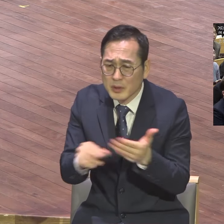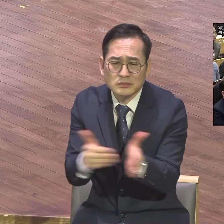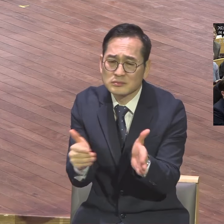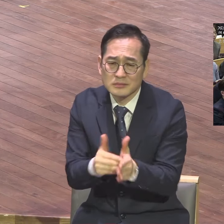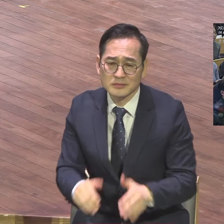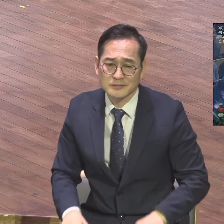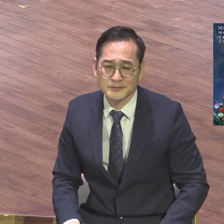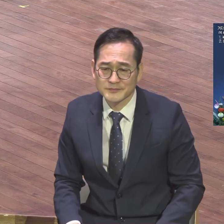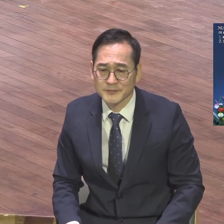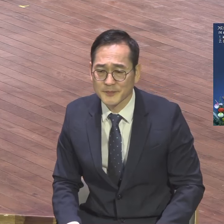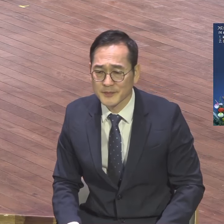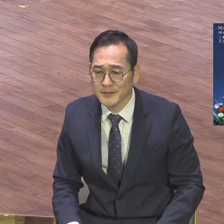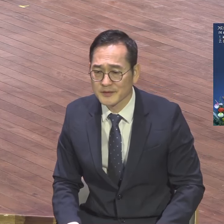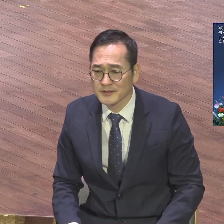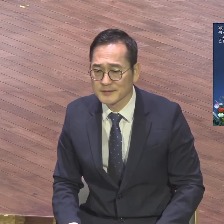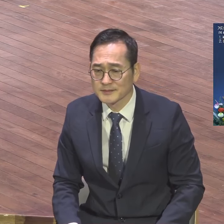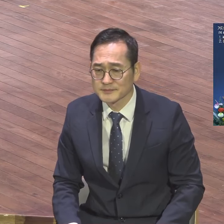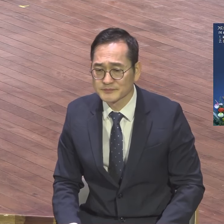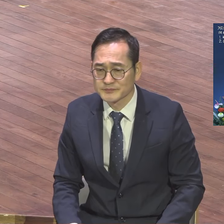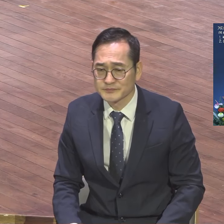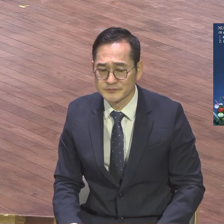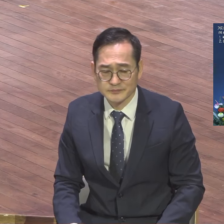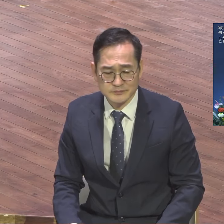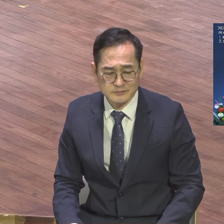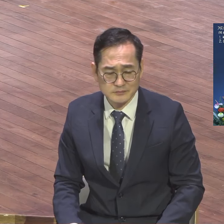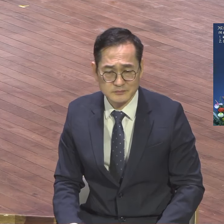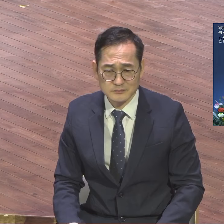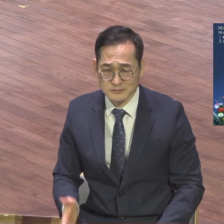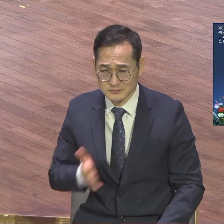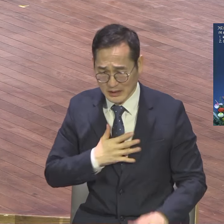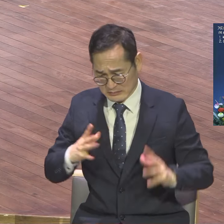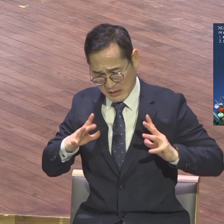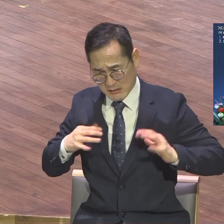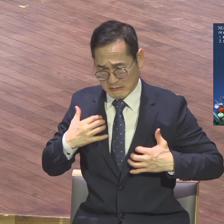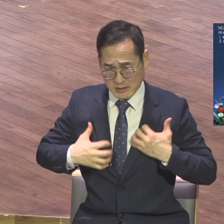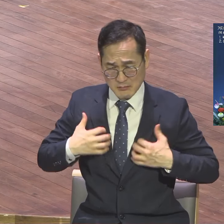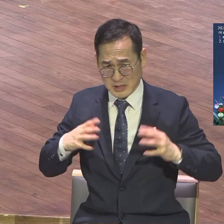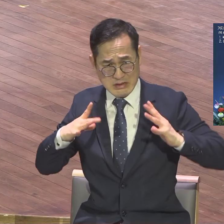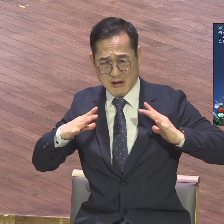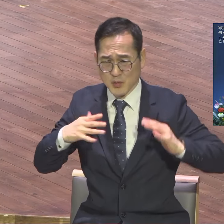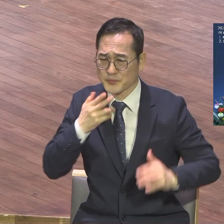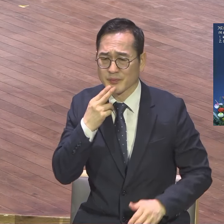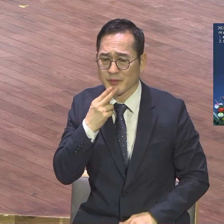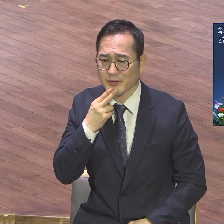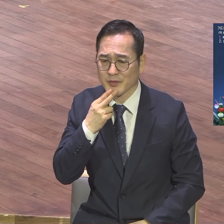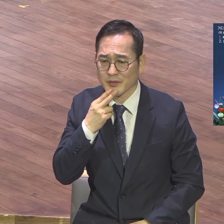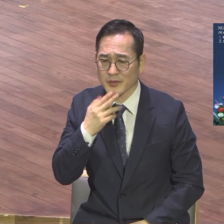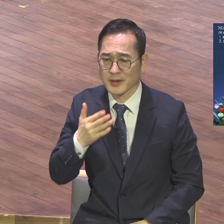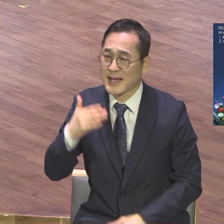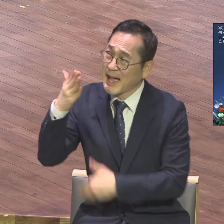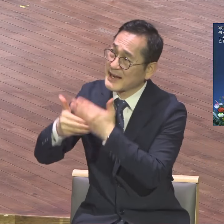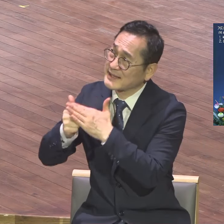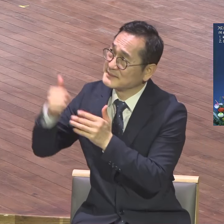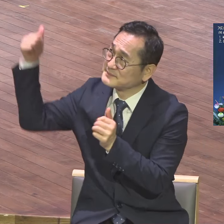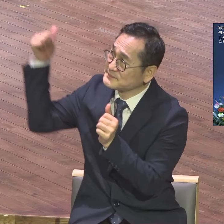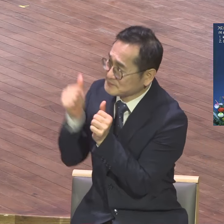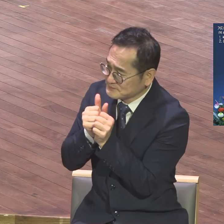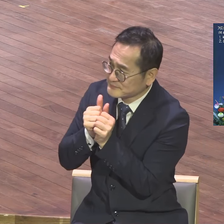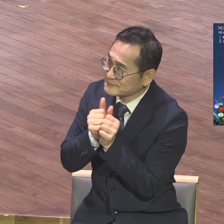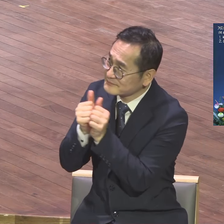무능한 내가 뭘 나를 자랑합니까 내게 나를 통해 역사하신 그분을 자랑하는 거지 그것